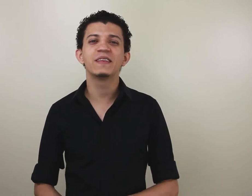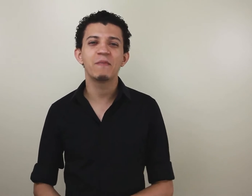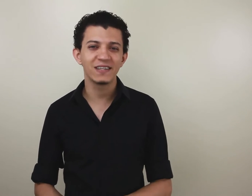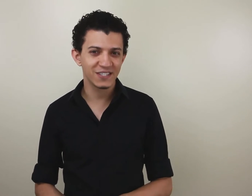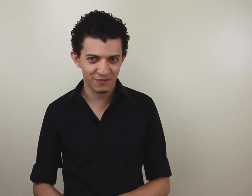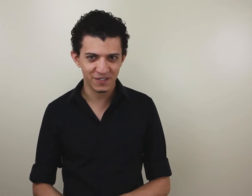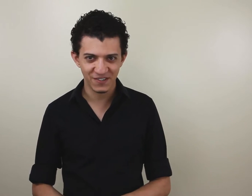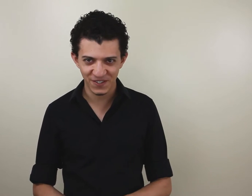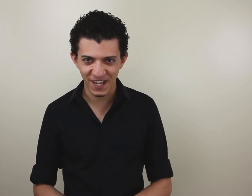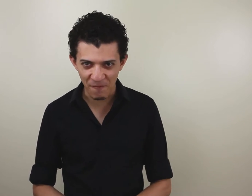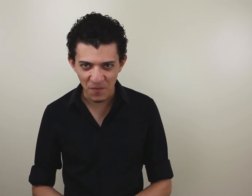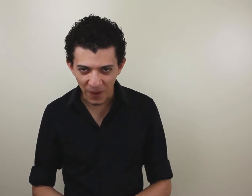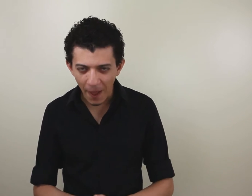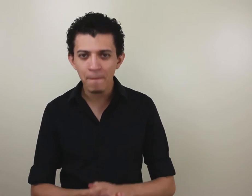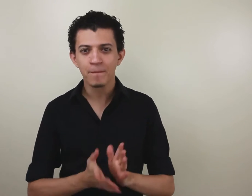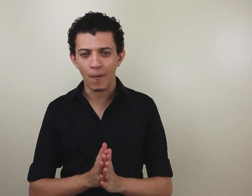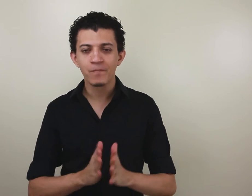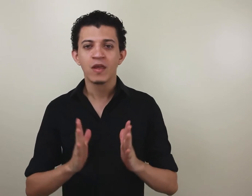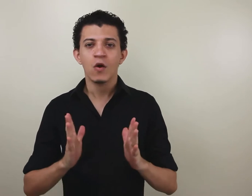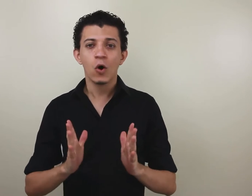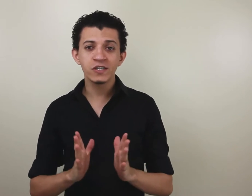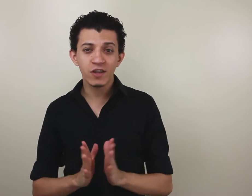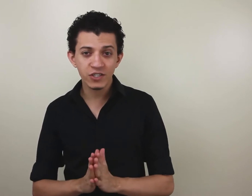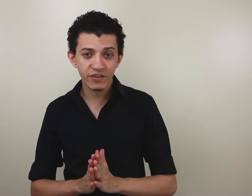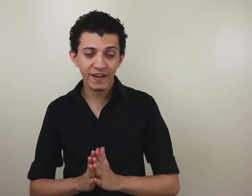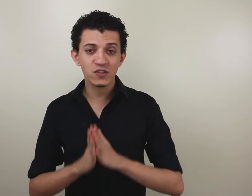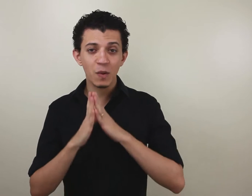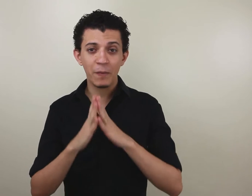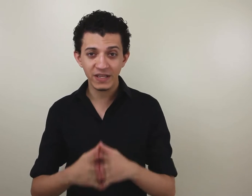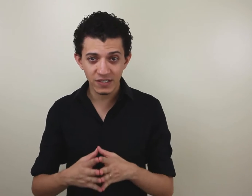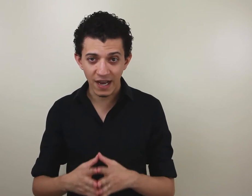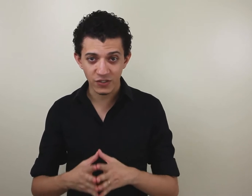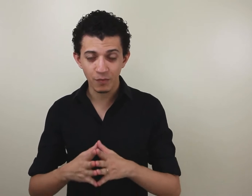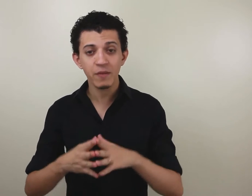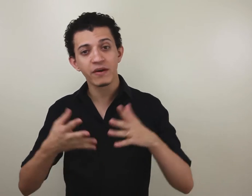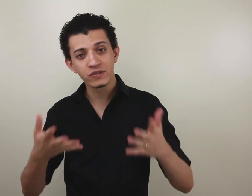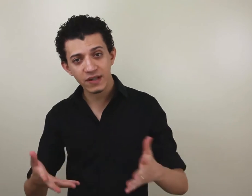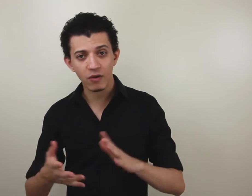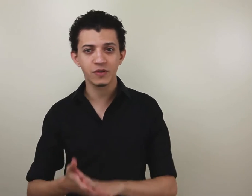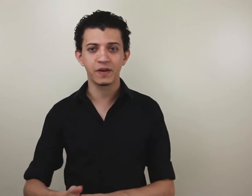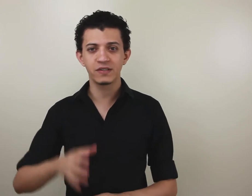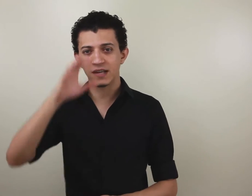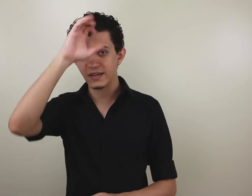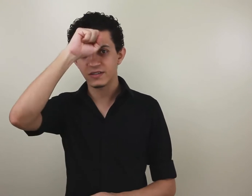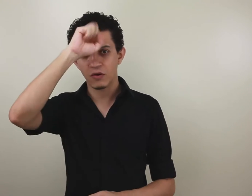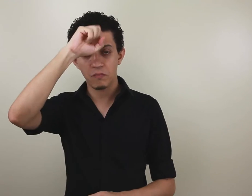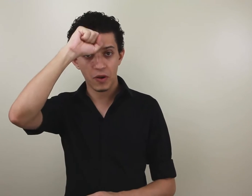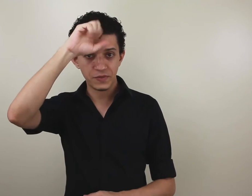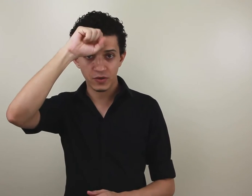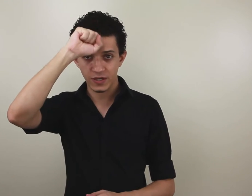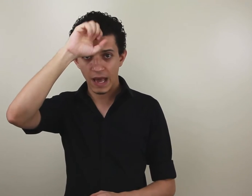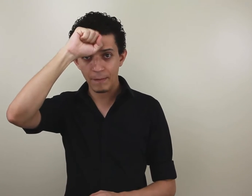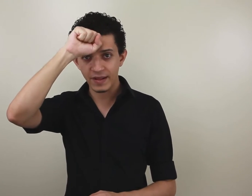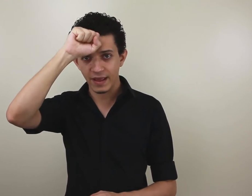a temática que você sugeriu, ok? Bom, hoje então a gente vai falar sobre aprendizagem. O primeiro sinal de aprendizagem, então o próprio sinal de aprender,